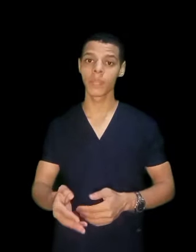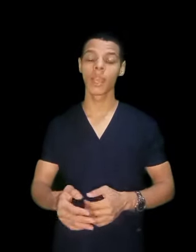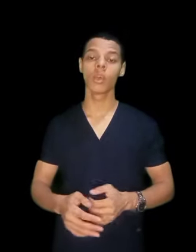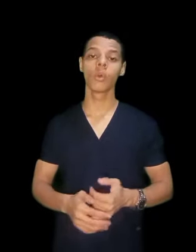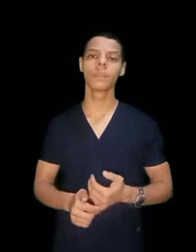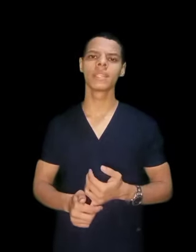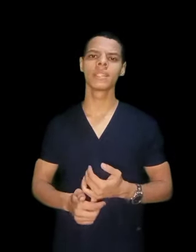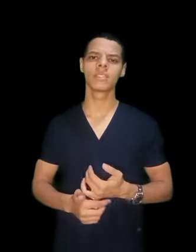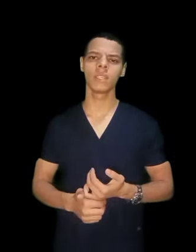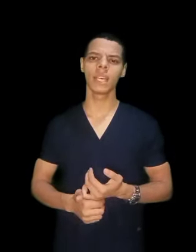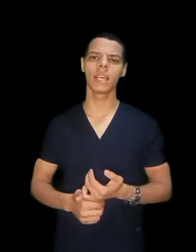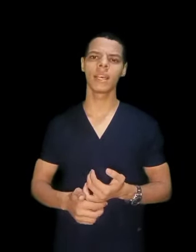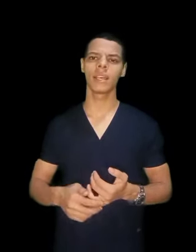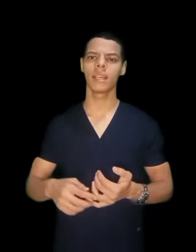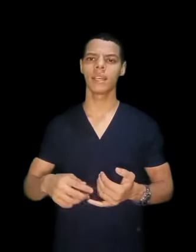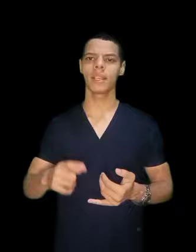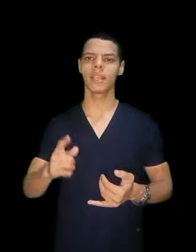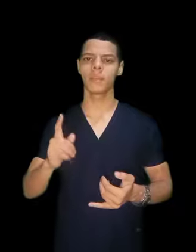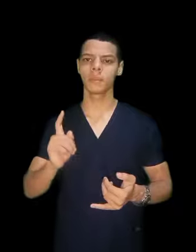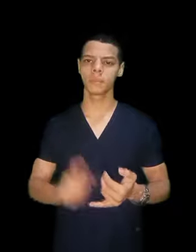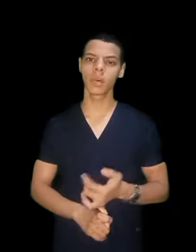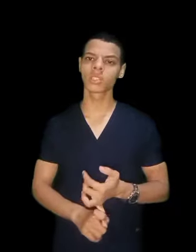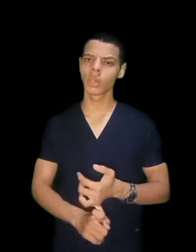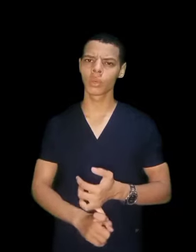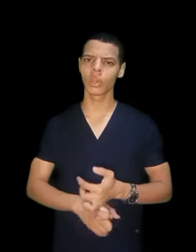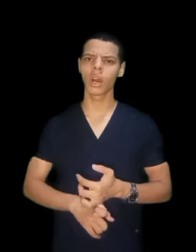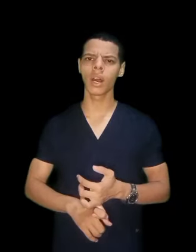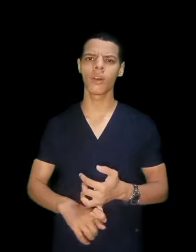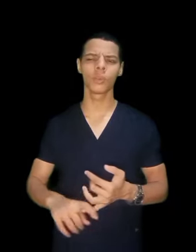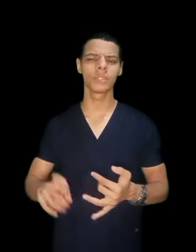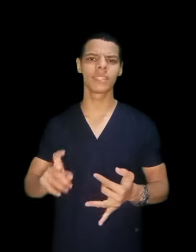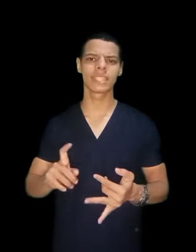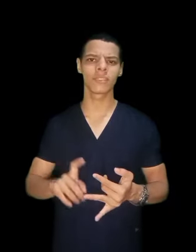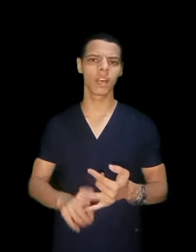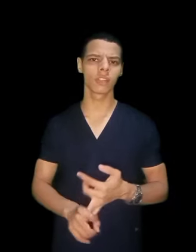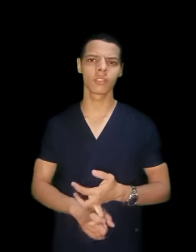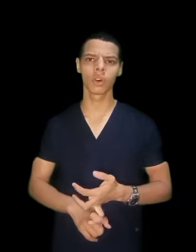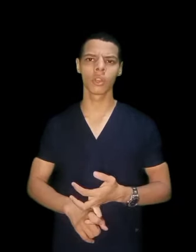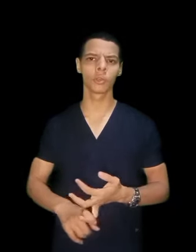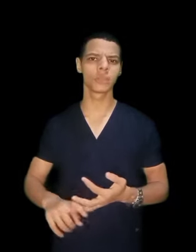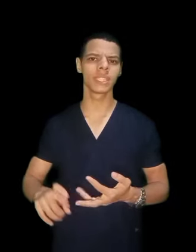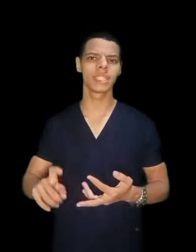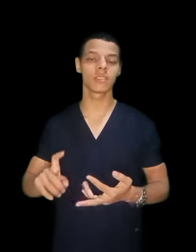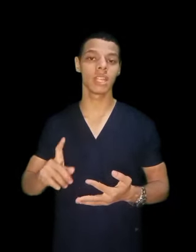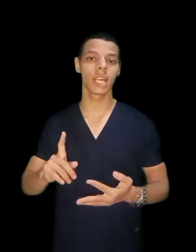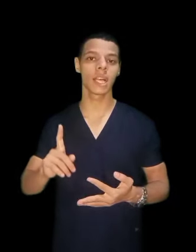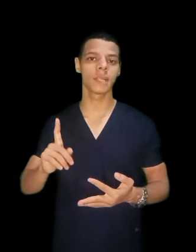وبتدرس فيها بطنة وجراحة وبتدرس فيها اطفال وبتدرس فيها